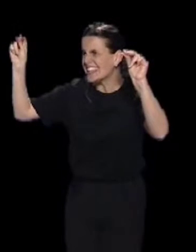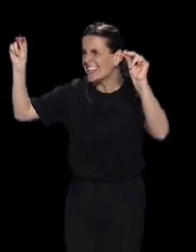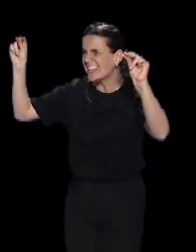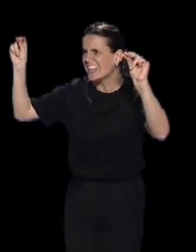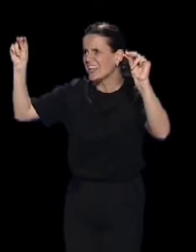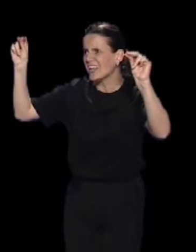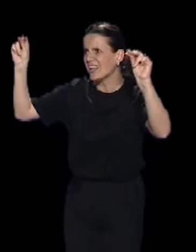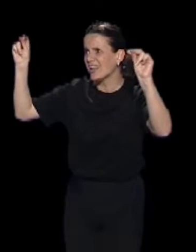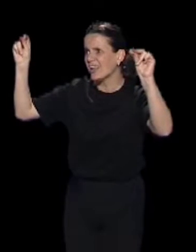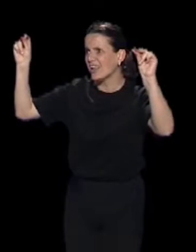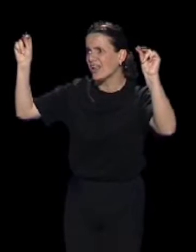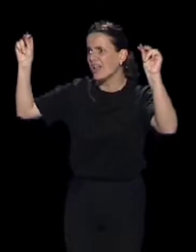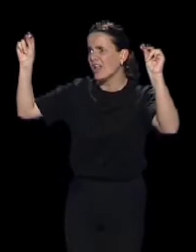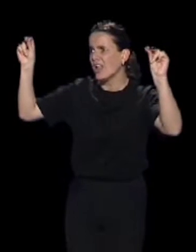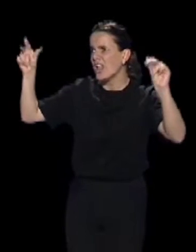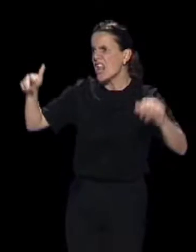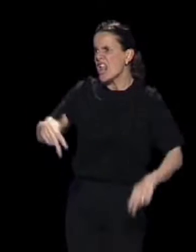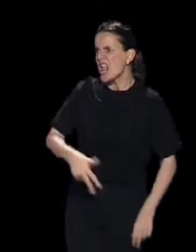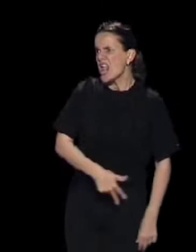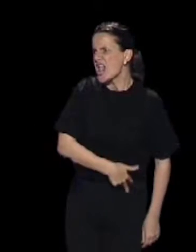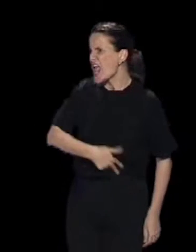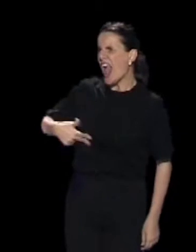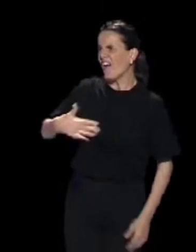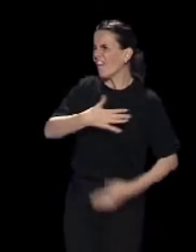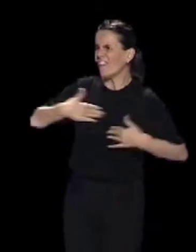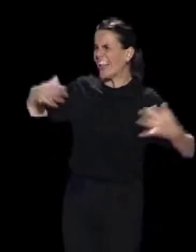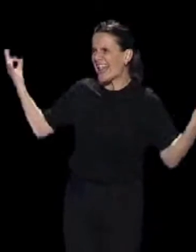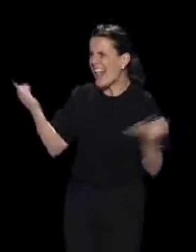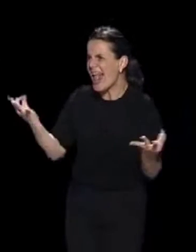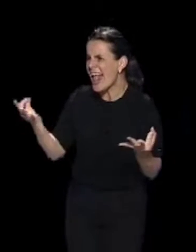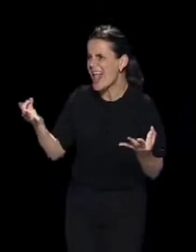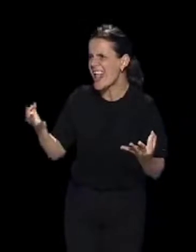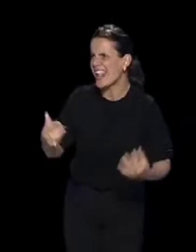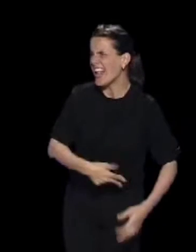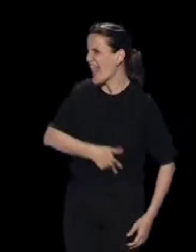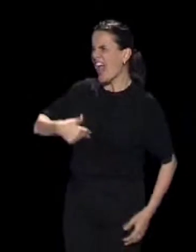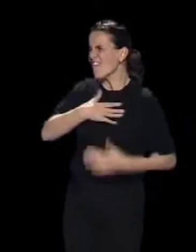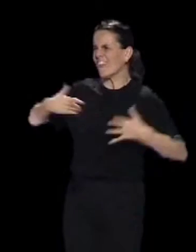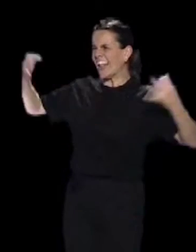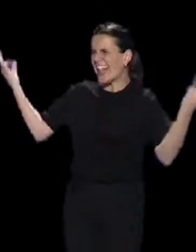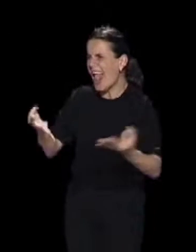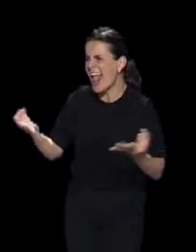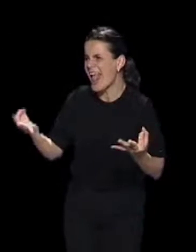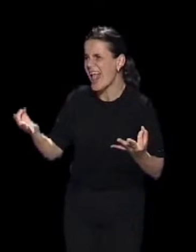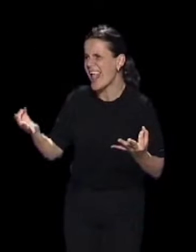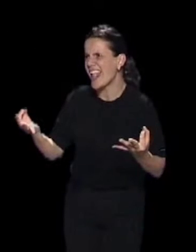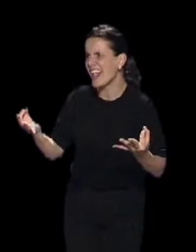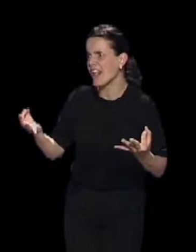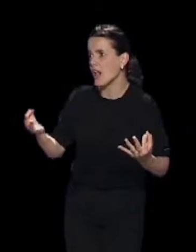perros, general ¿Qué quiere el general? ¿Qué quiere el general?